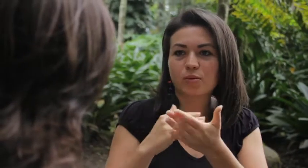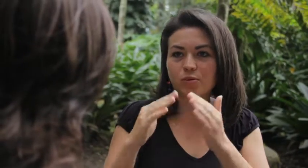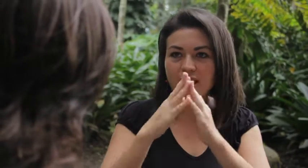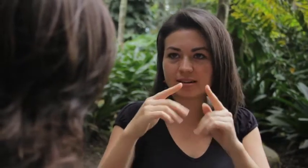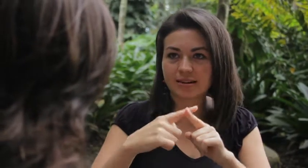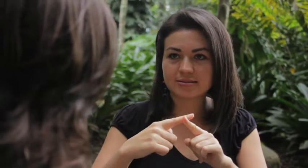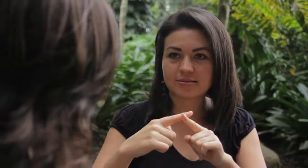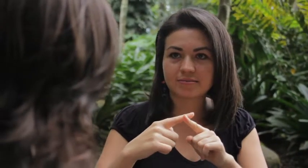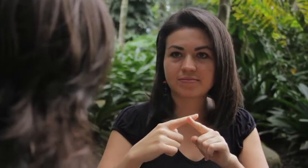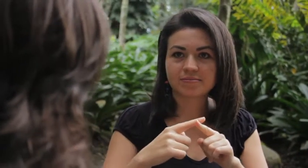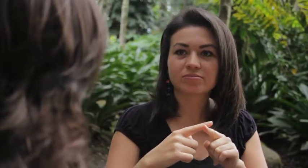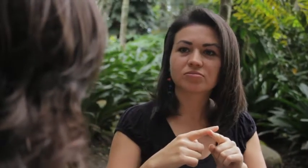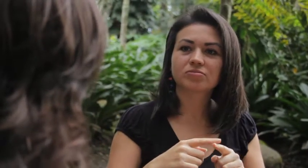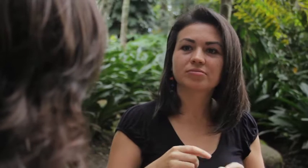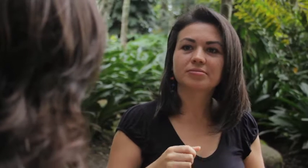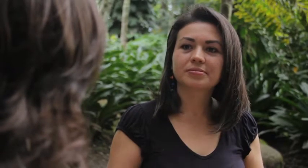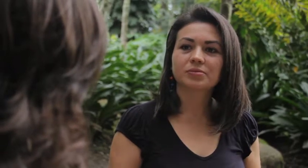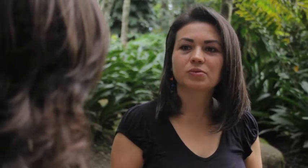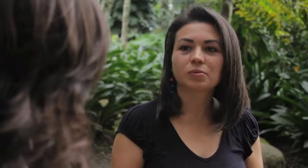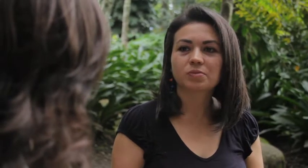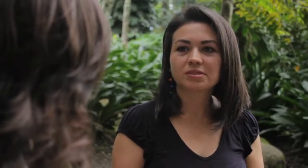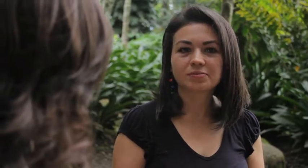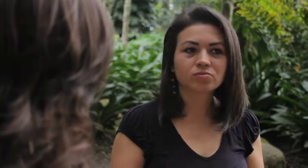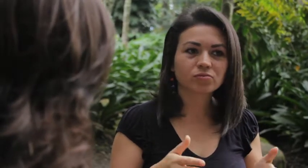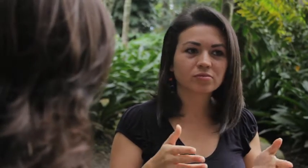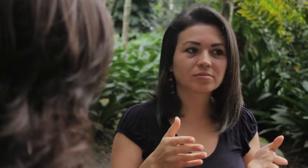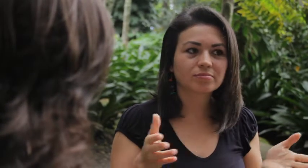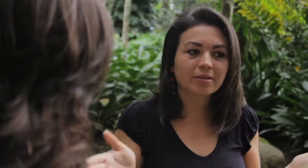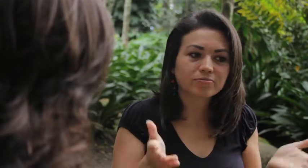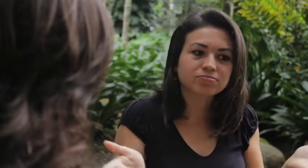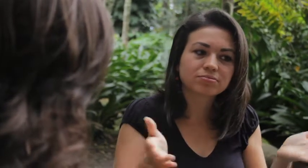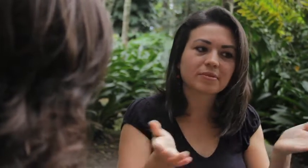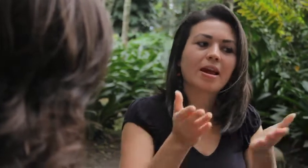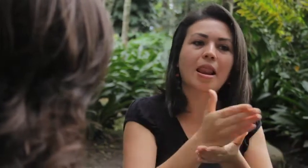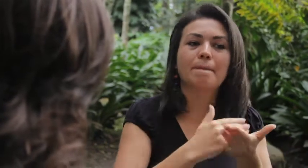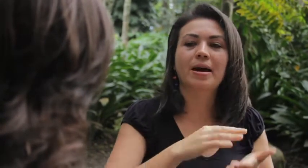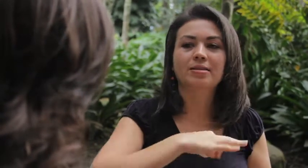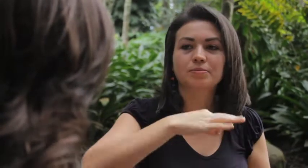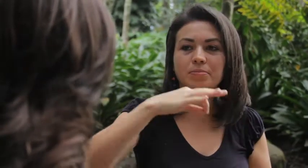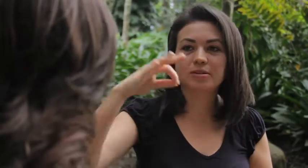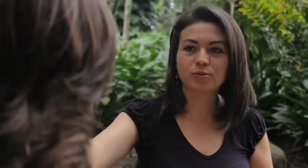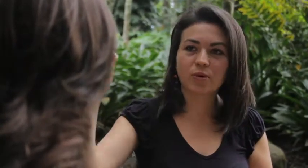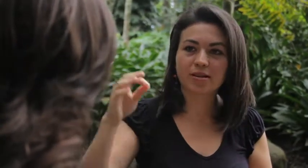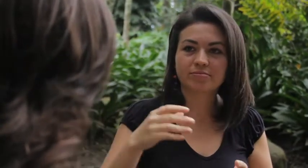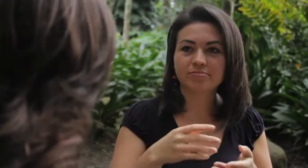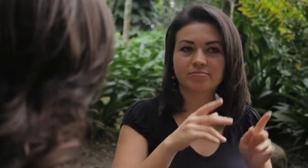Y también Trabajar En algún tipo De ministerio De actividad Religiosa Estimulando De manera